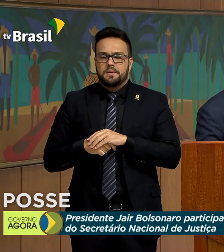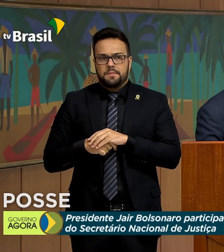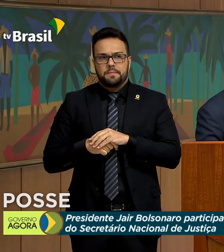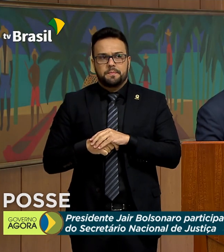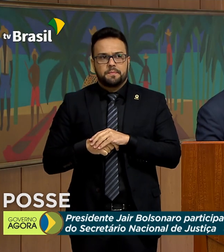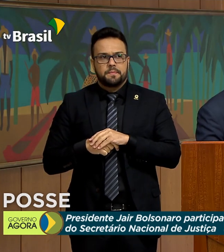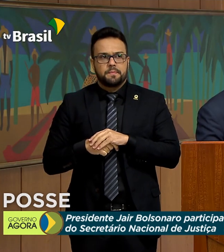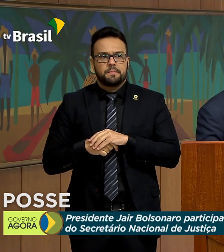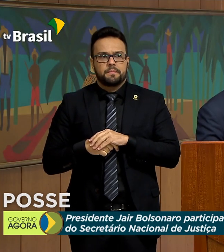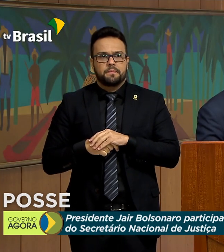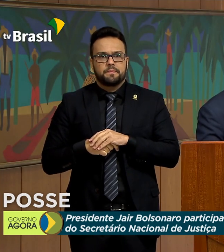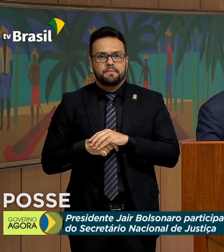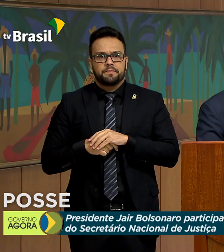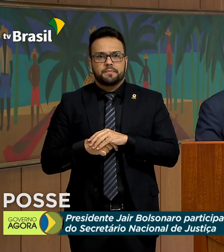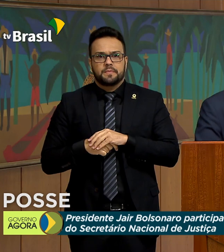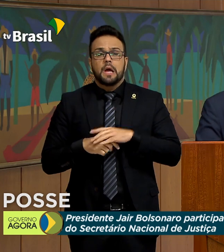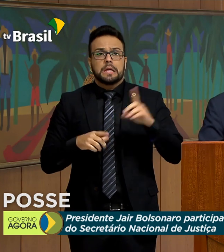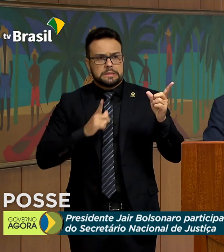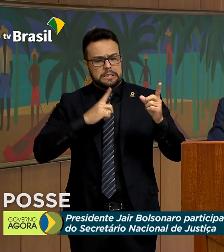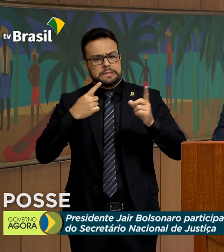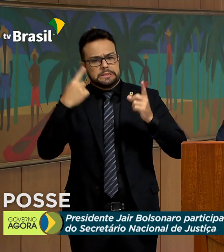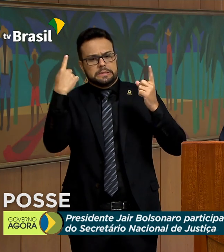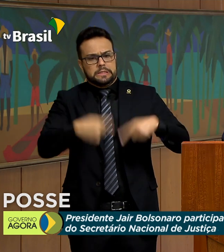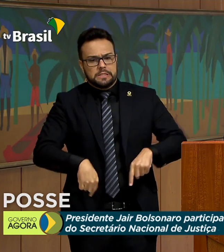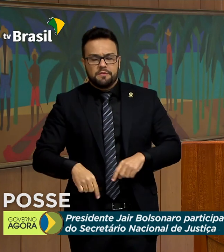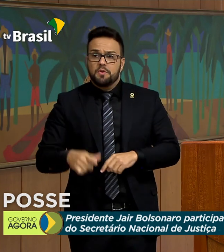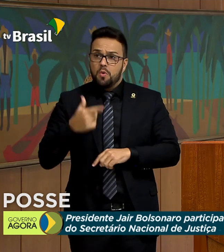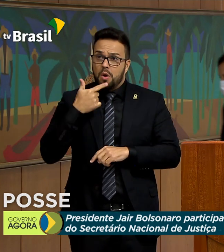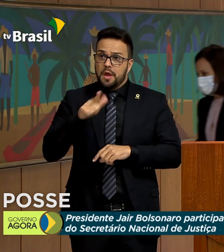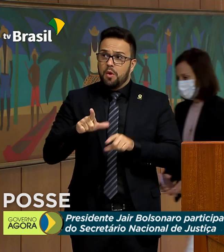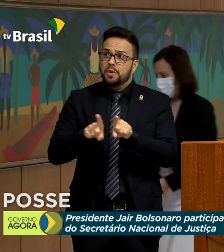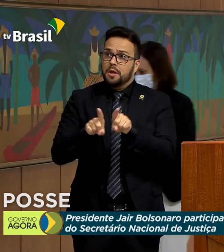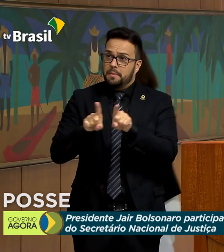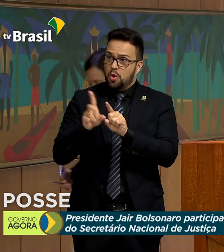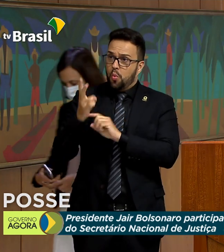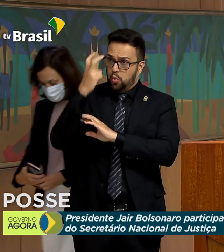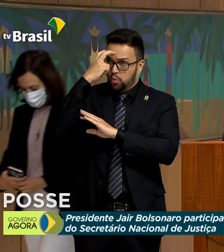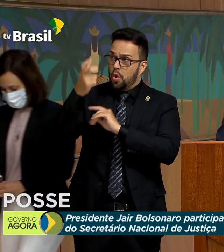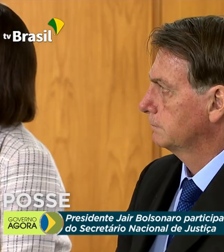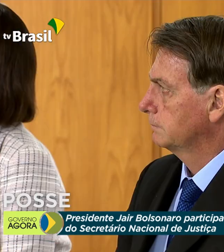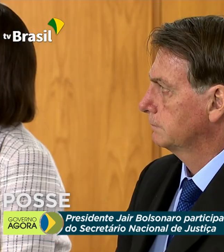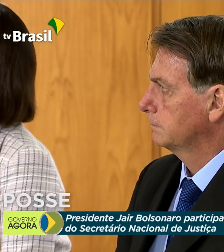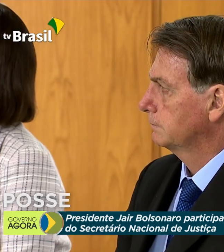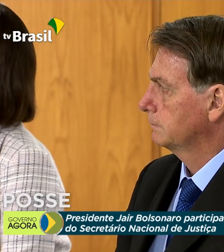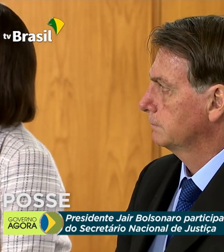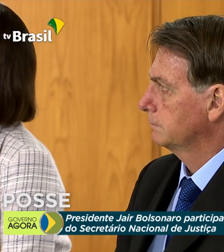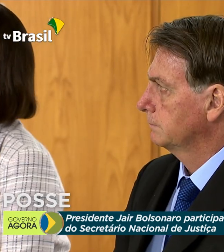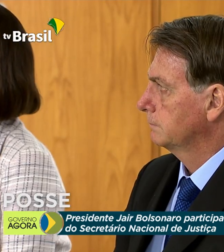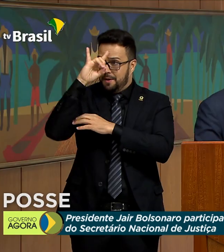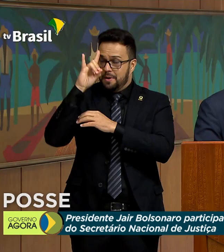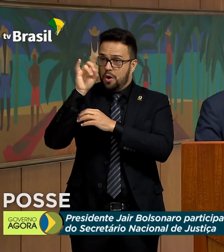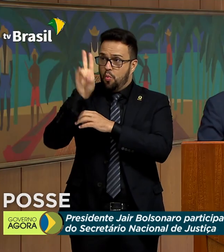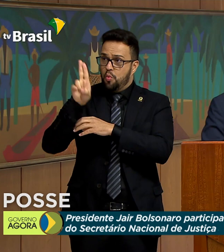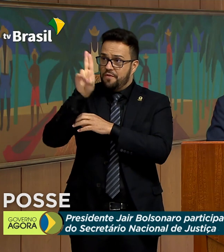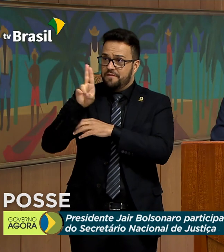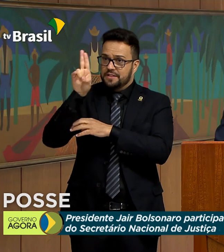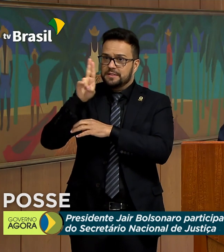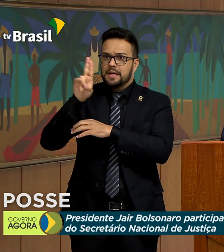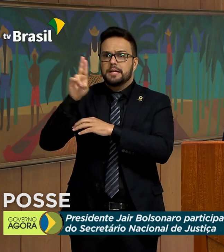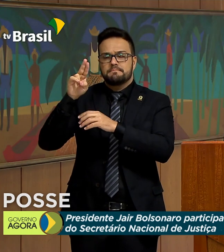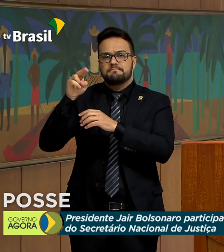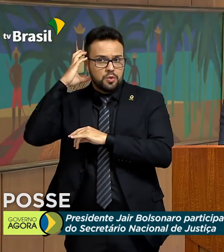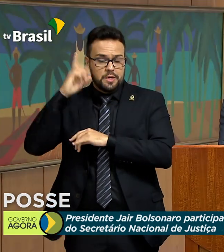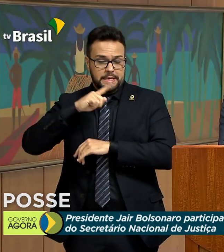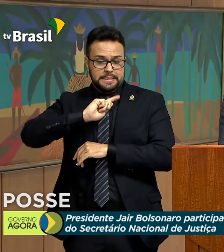Enfrenta o desafio da língua e da cultura, vai para a Espanha, venceu todas as barreiras.